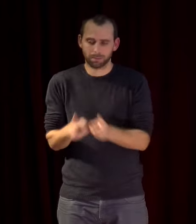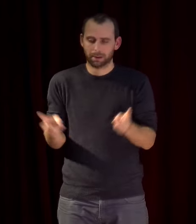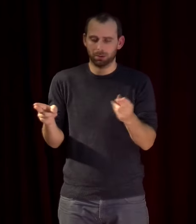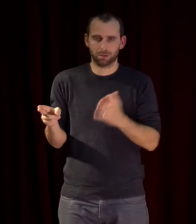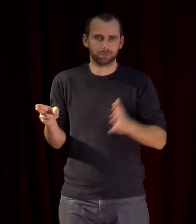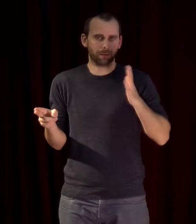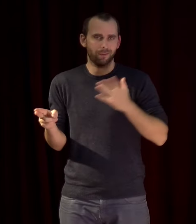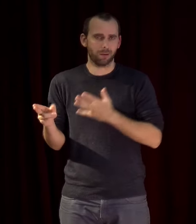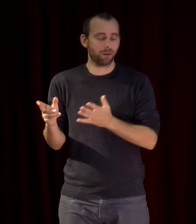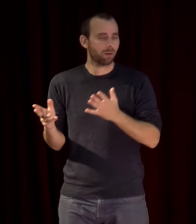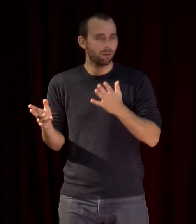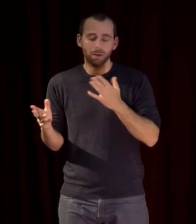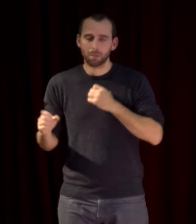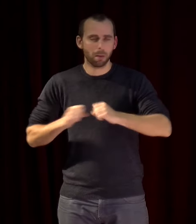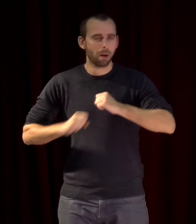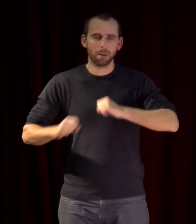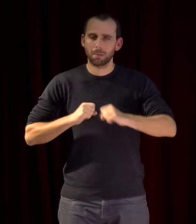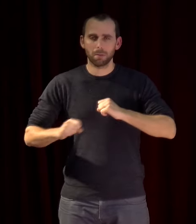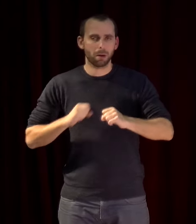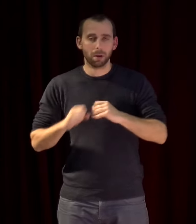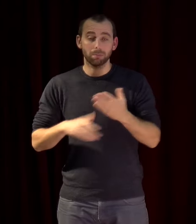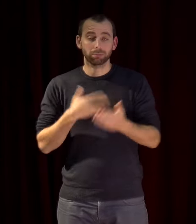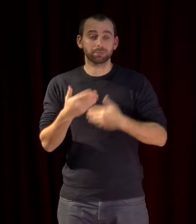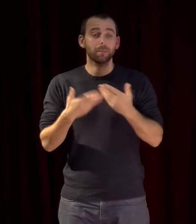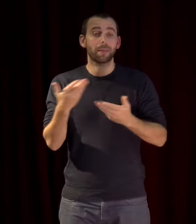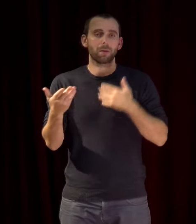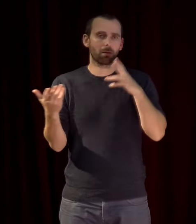fast et là on est dans le creux de la vague